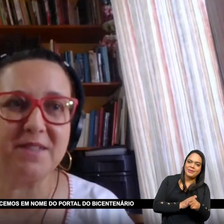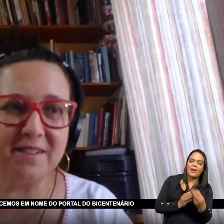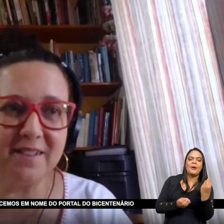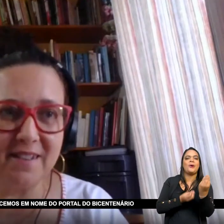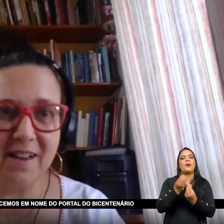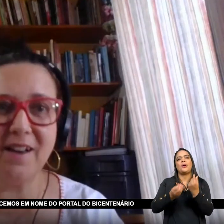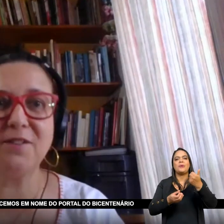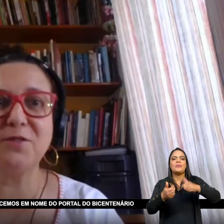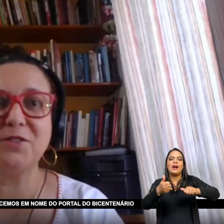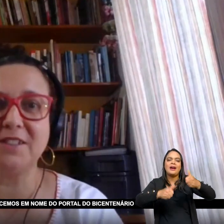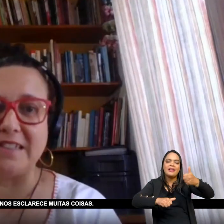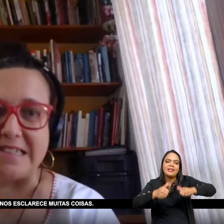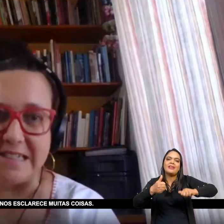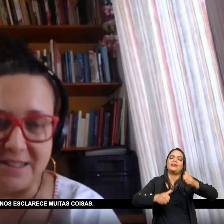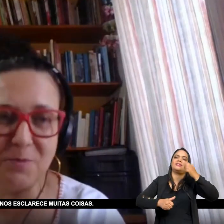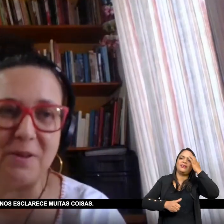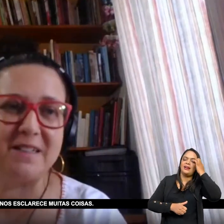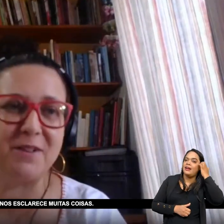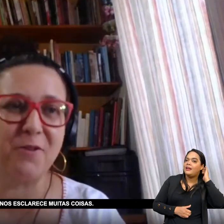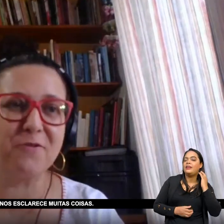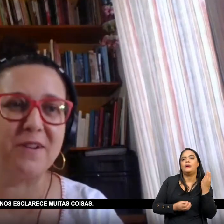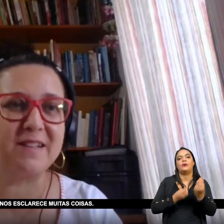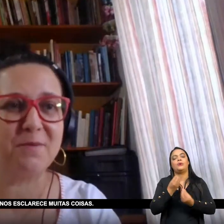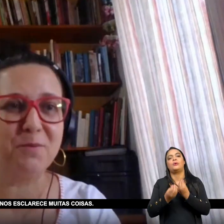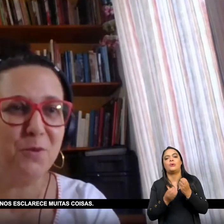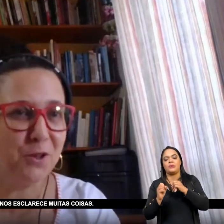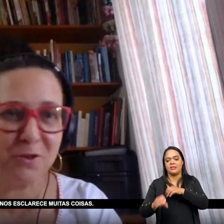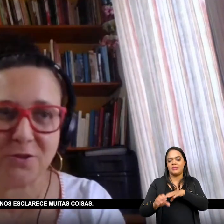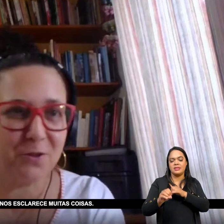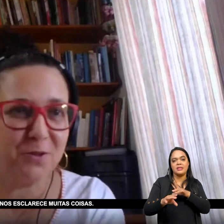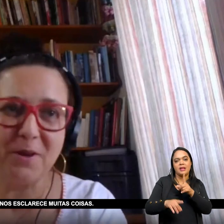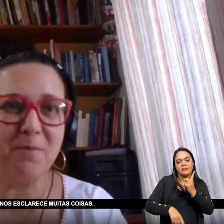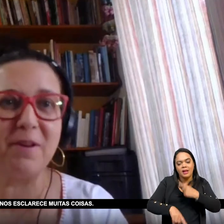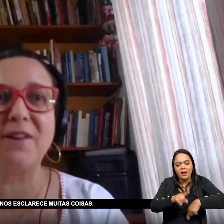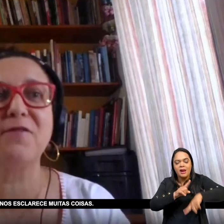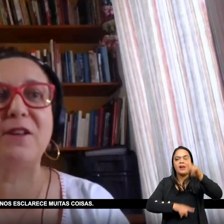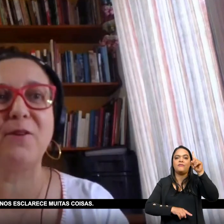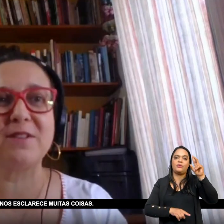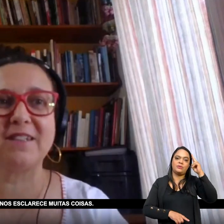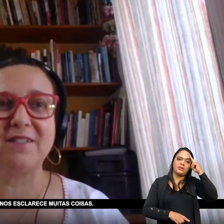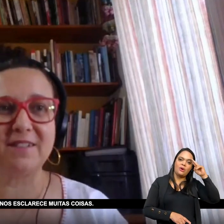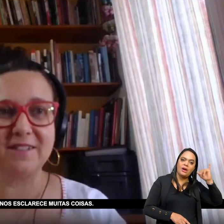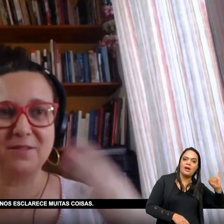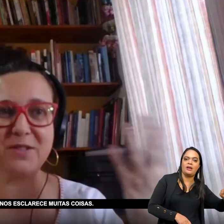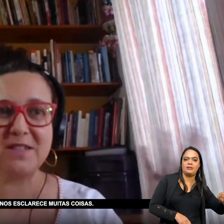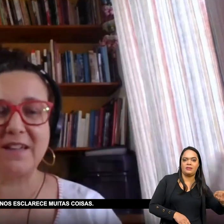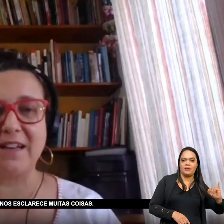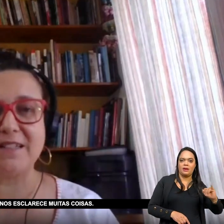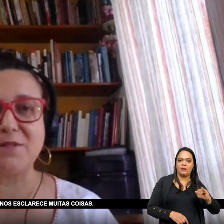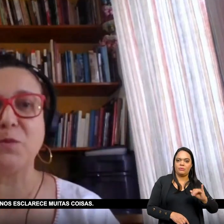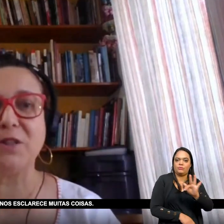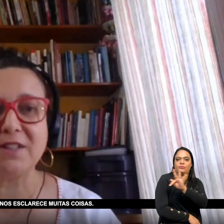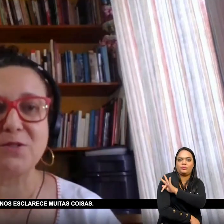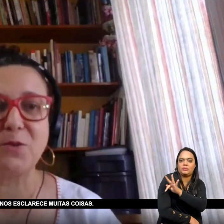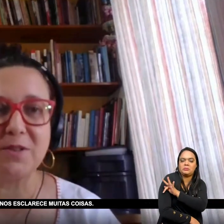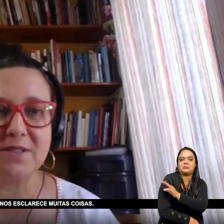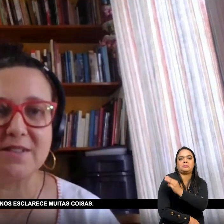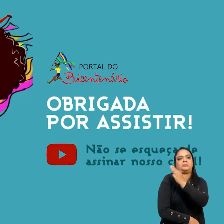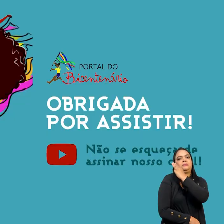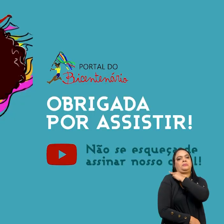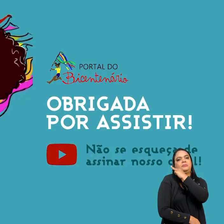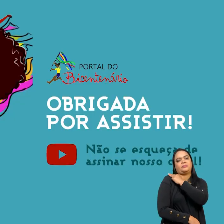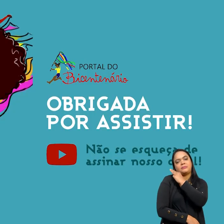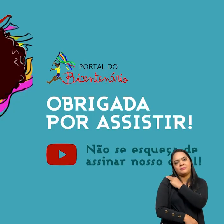Do Portal do Bicentenário Do GT5 Pela essa conversa Muito maravilhosa Que nos esclarece Muitas